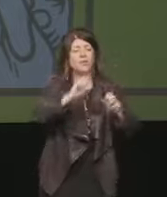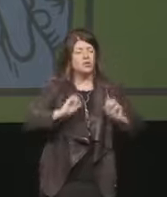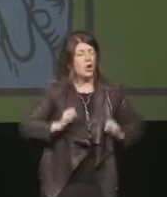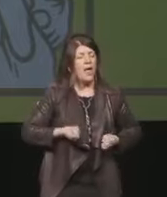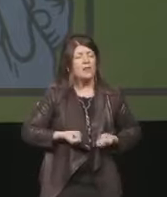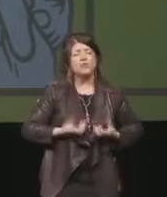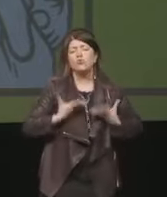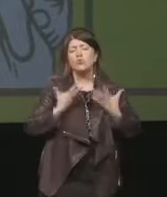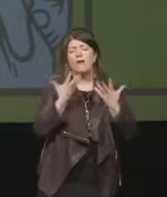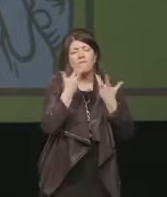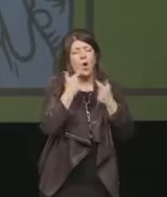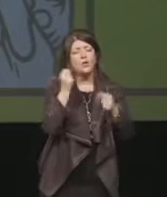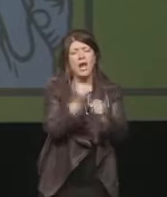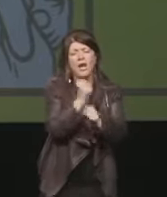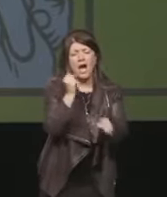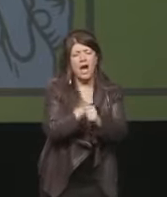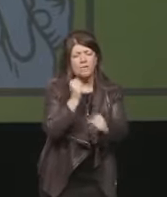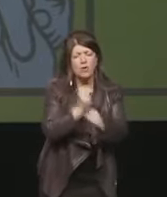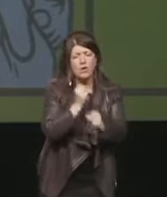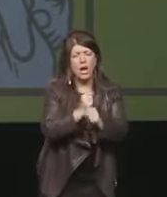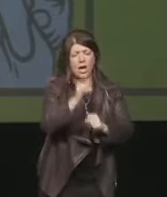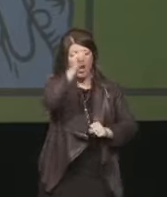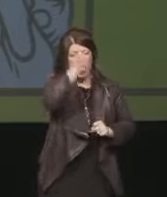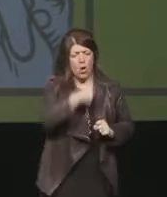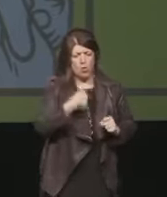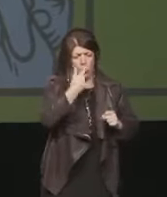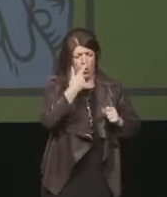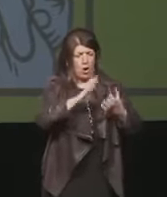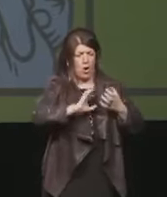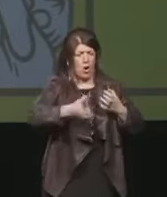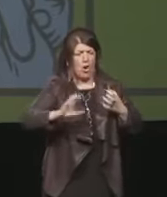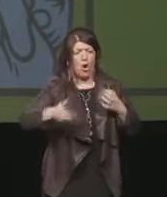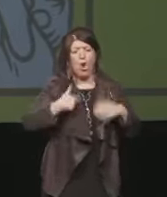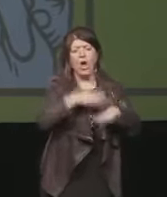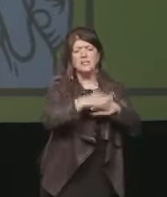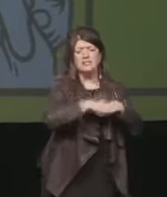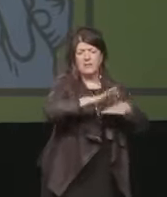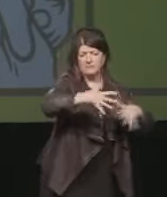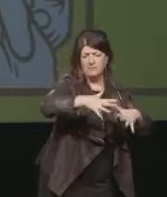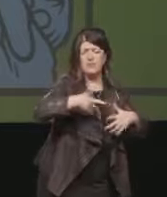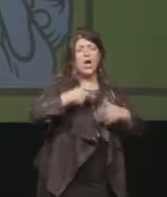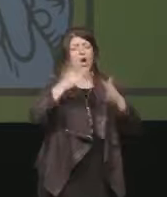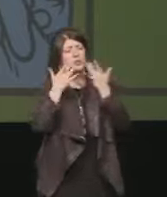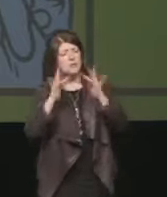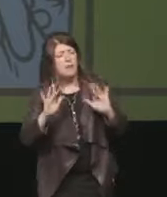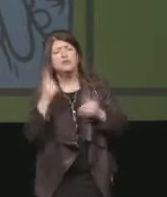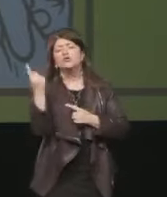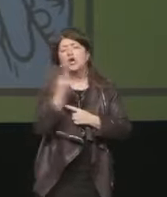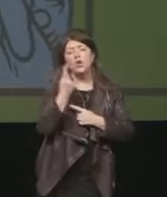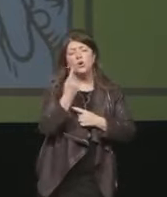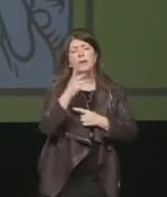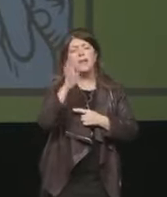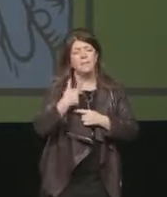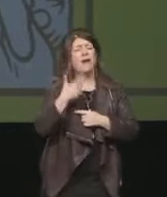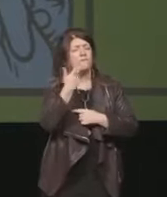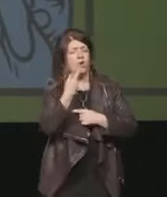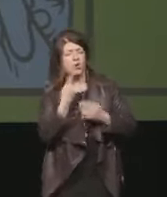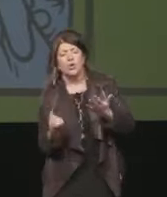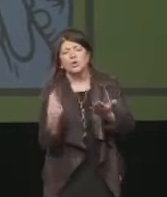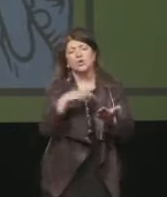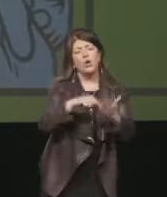'absolute beginner, del debuttante, ma anche con la feroce determinazione di chi vuole portare a casa il risultato.